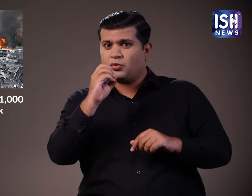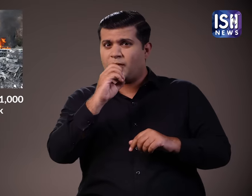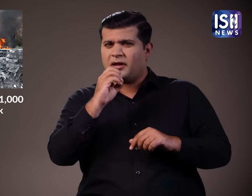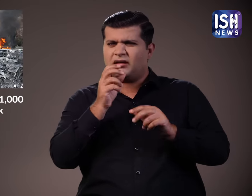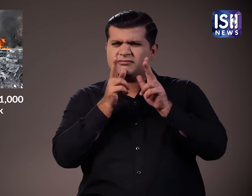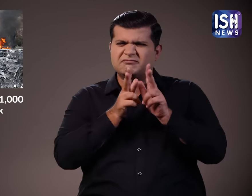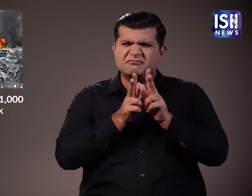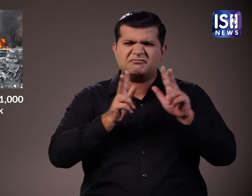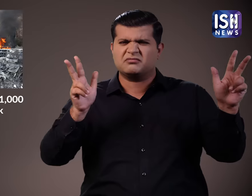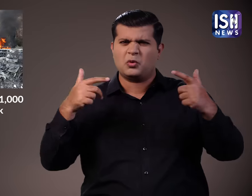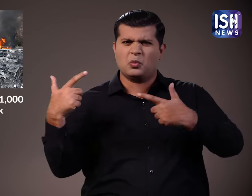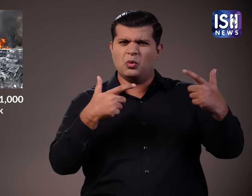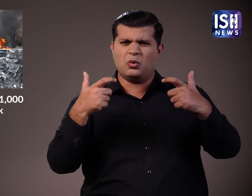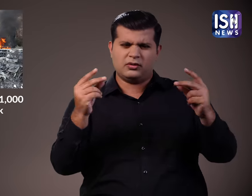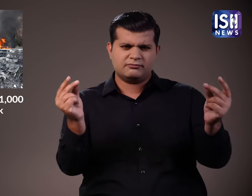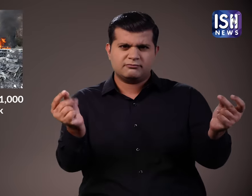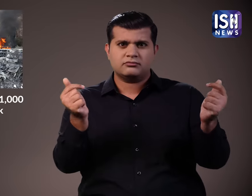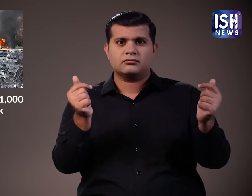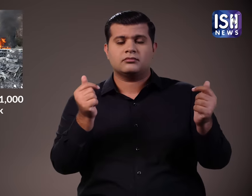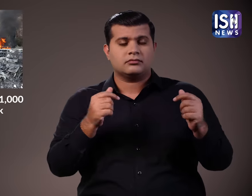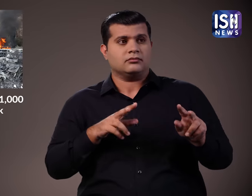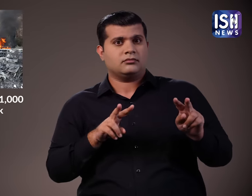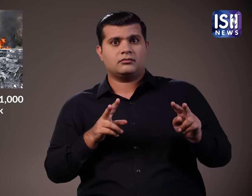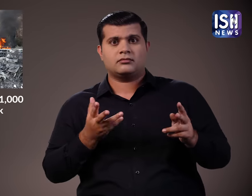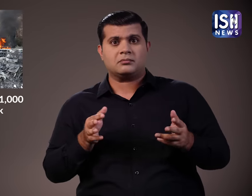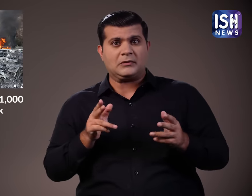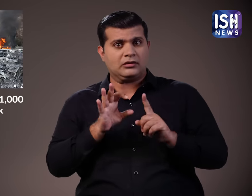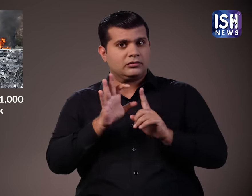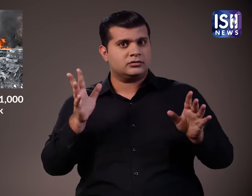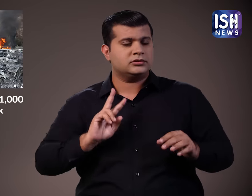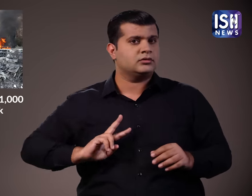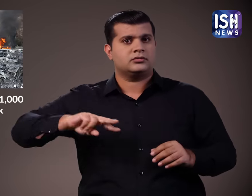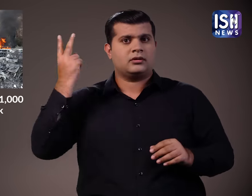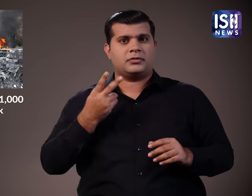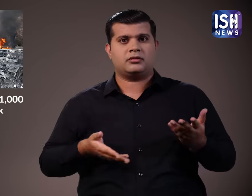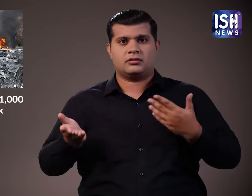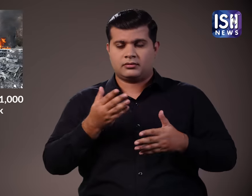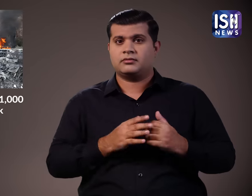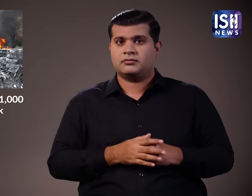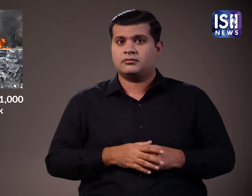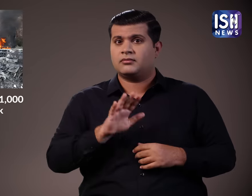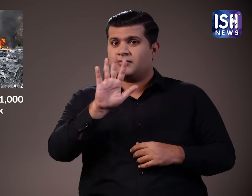इसराइल ने यूद की सिति की गोशना की है। ये सिति अस्तिर है। हाला